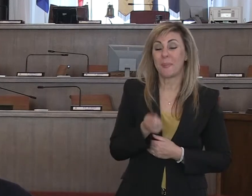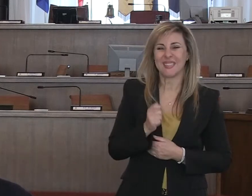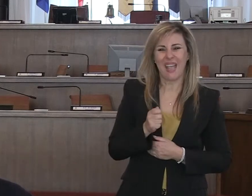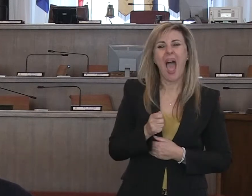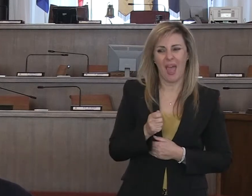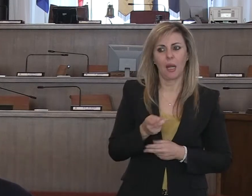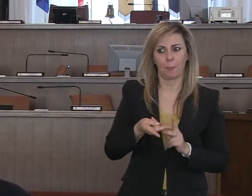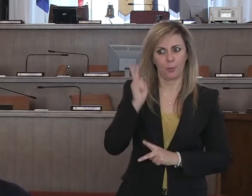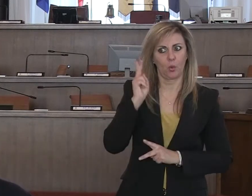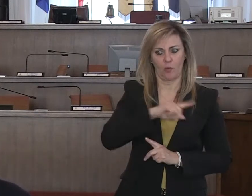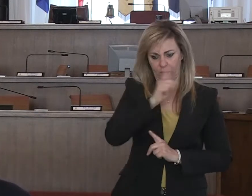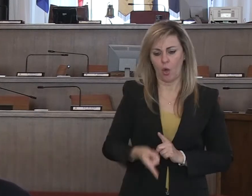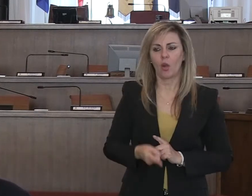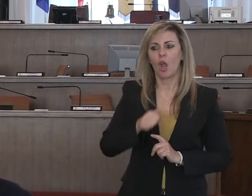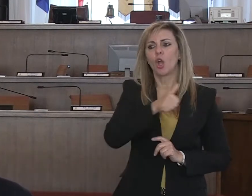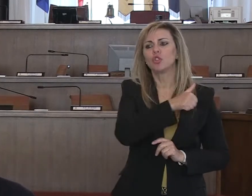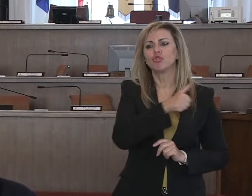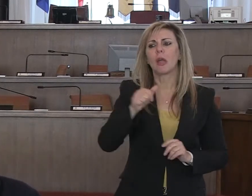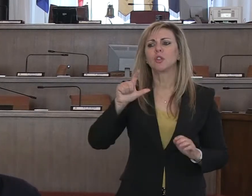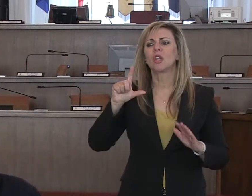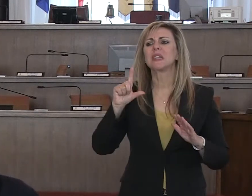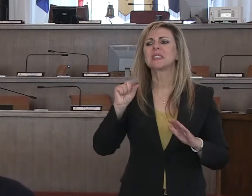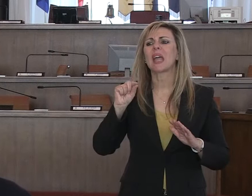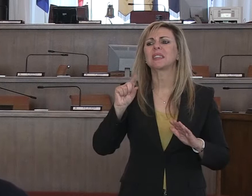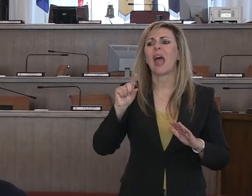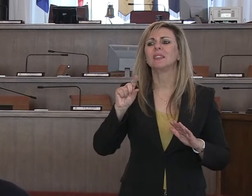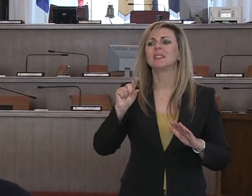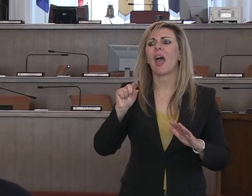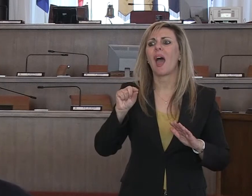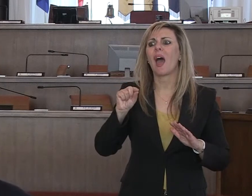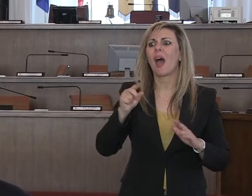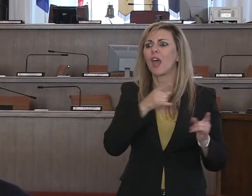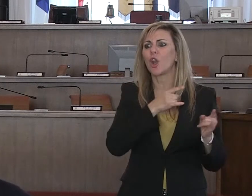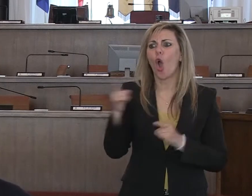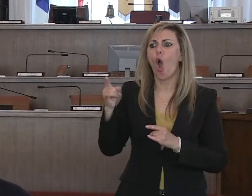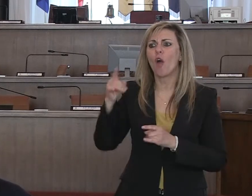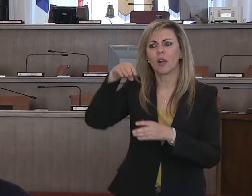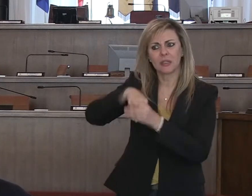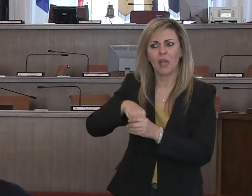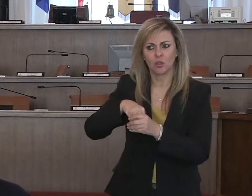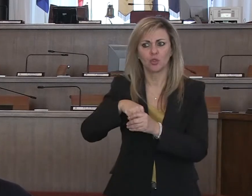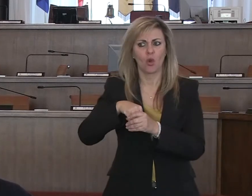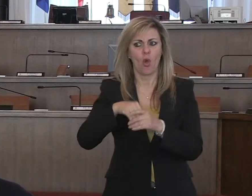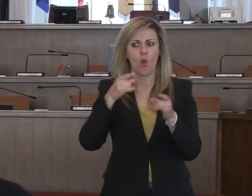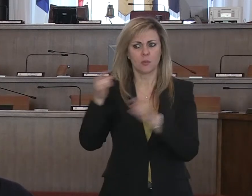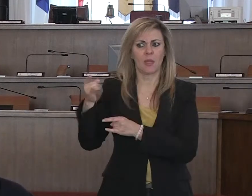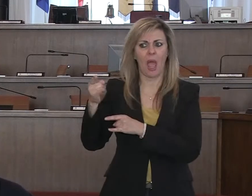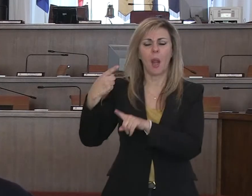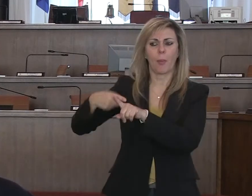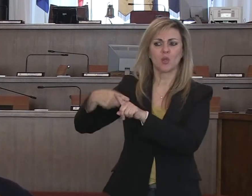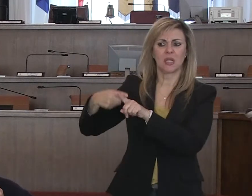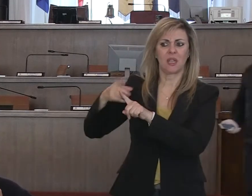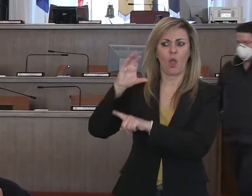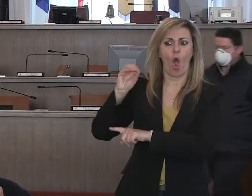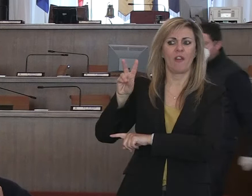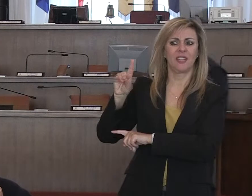che ha oggi 170 ricoverati all'interno dell'ospedale di Pescara a comitativi e 24